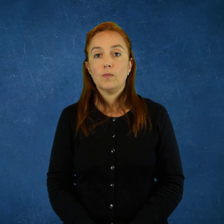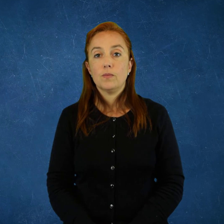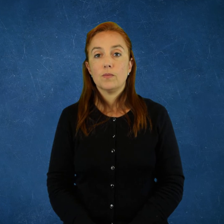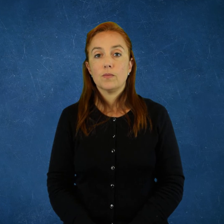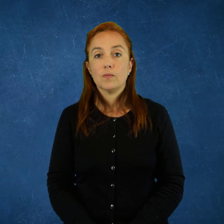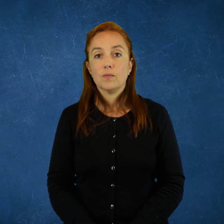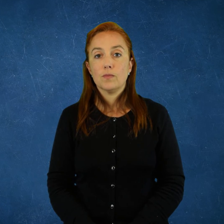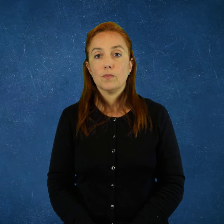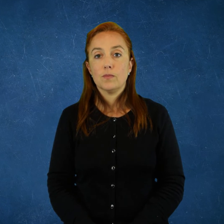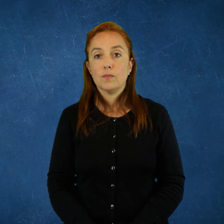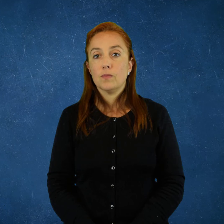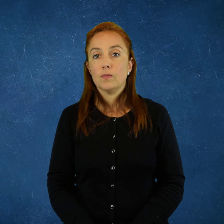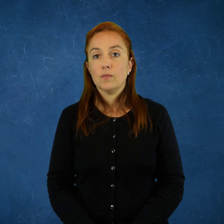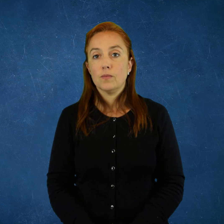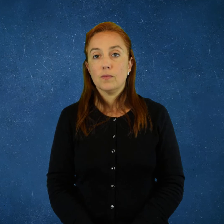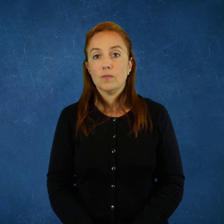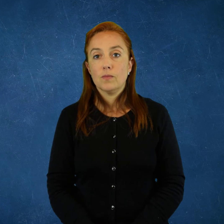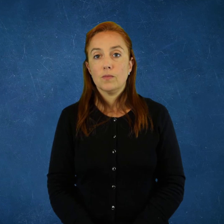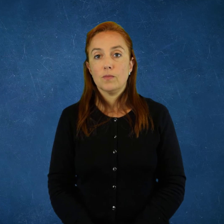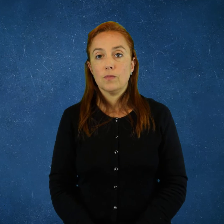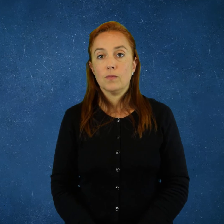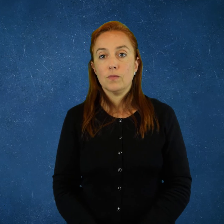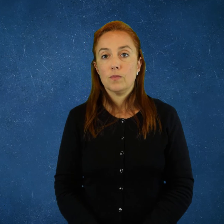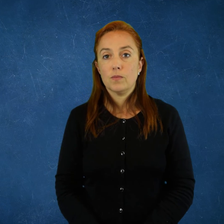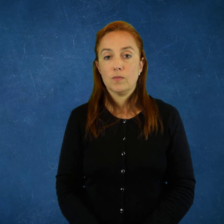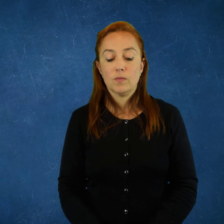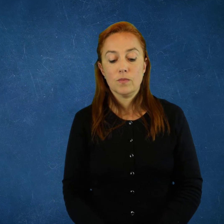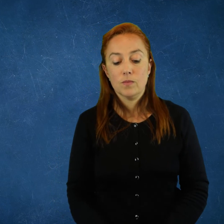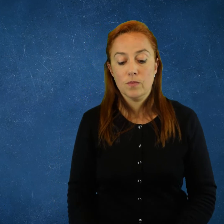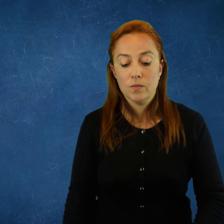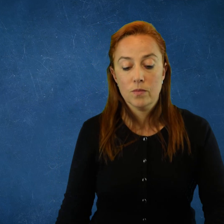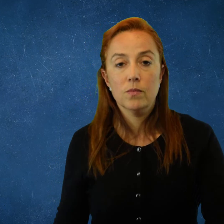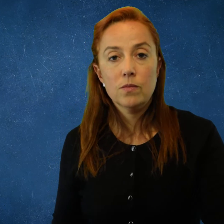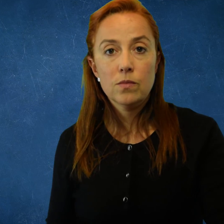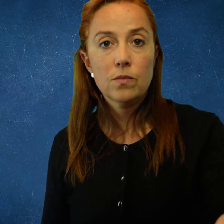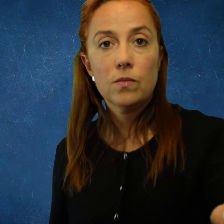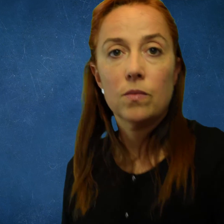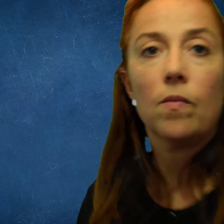que es el último de los propuestos. Hasta luego.